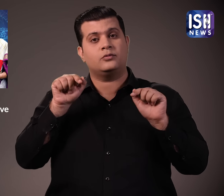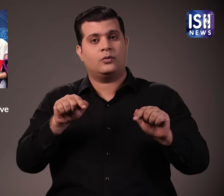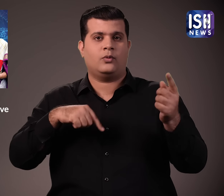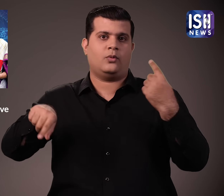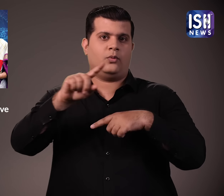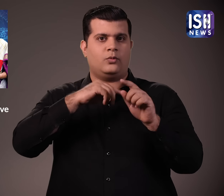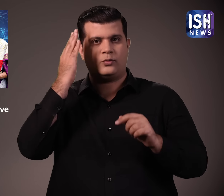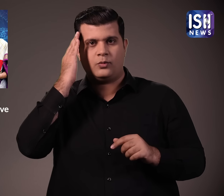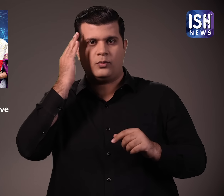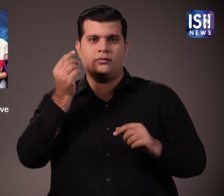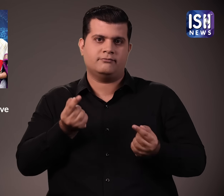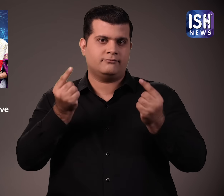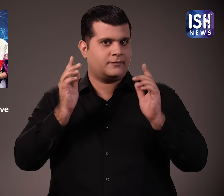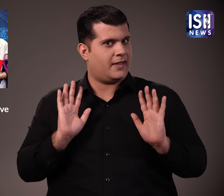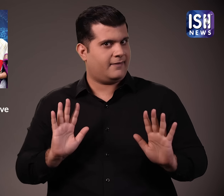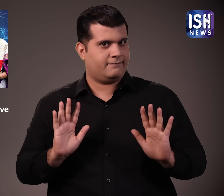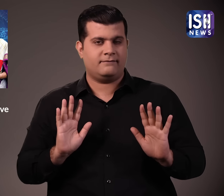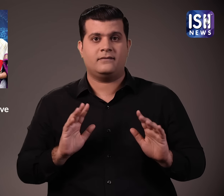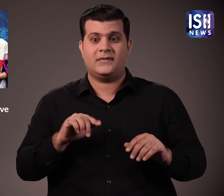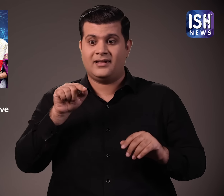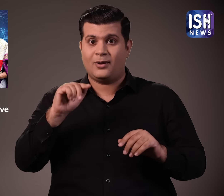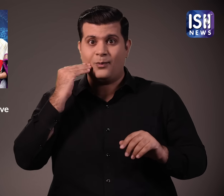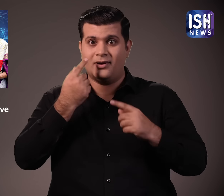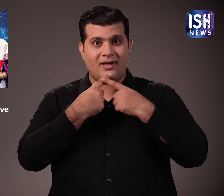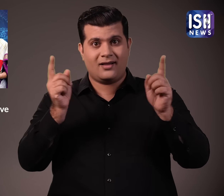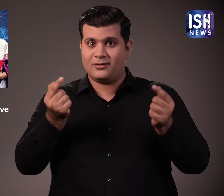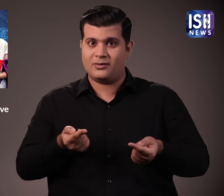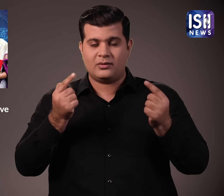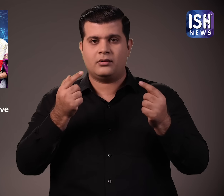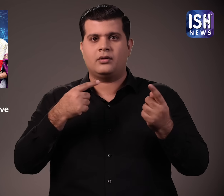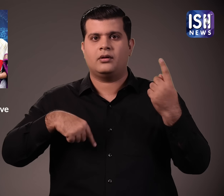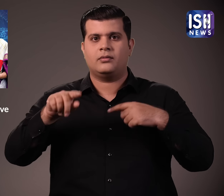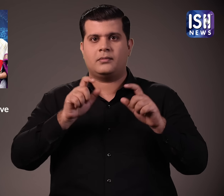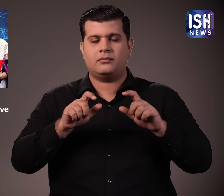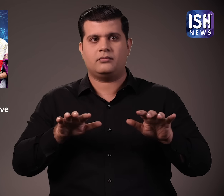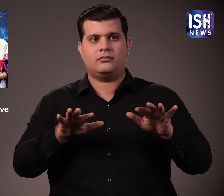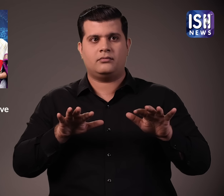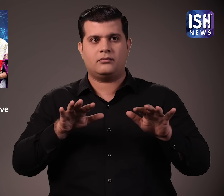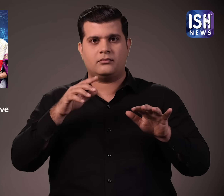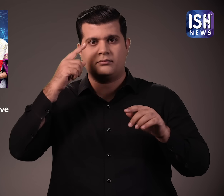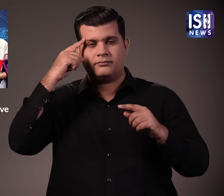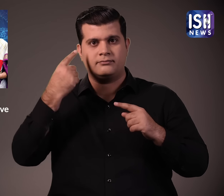ये दरे बढ़ा दी गई है, इस घोशना से लोग हैरान है और नाखुश है,